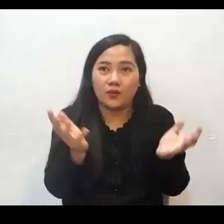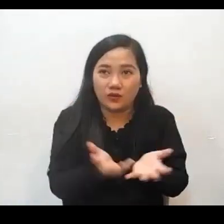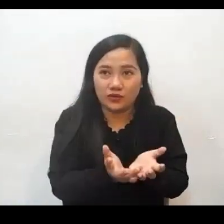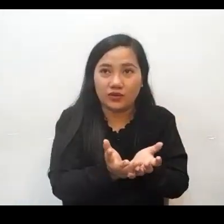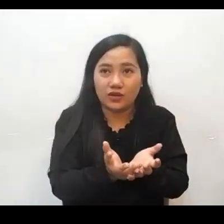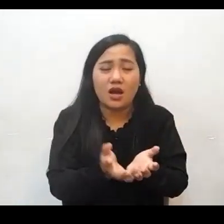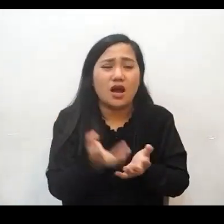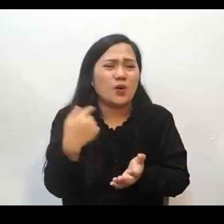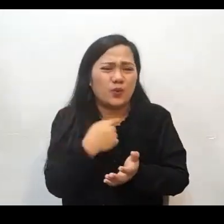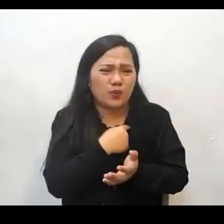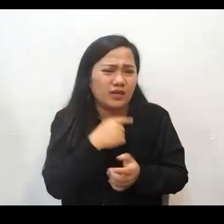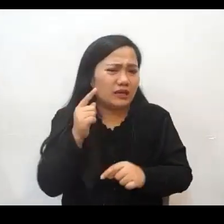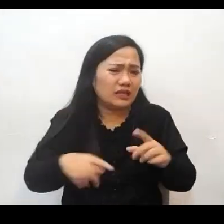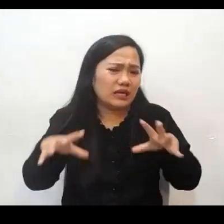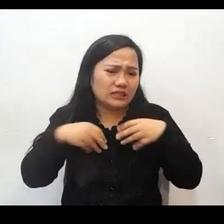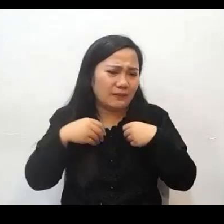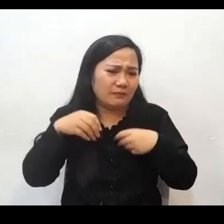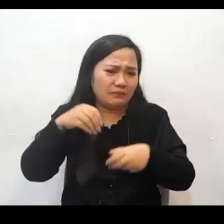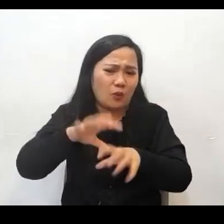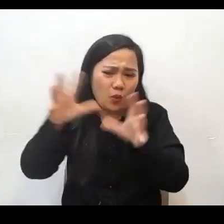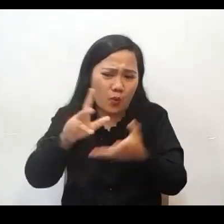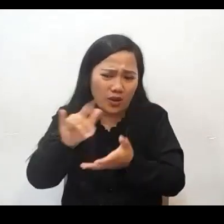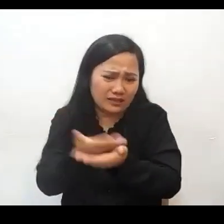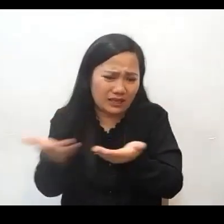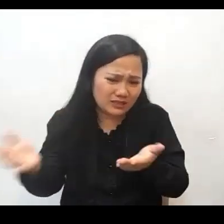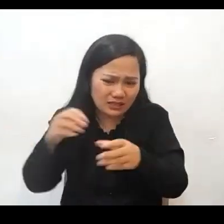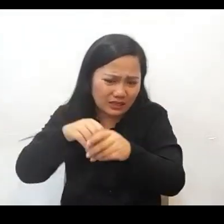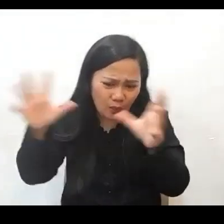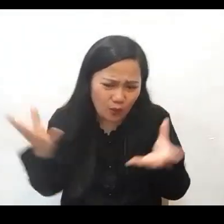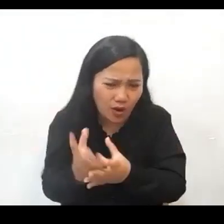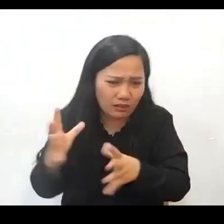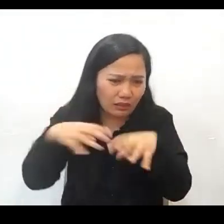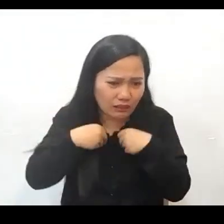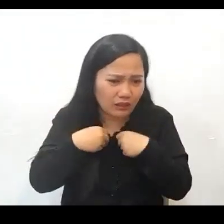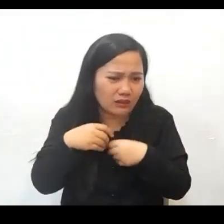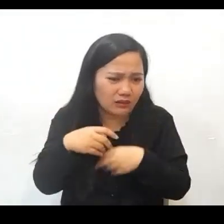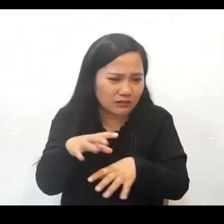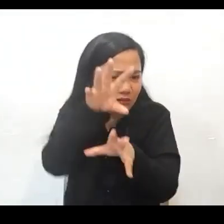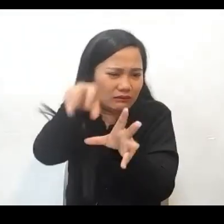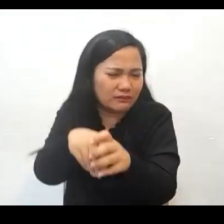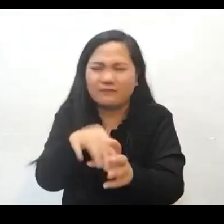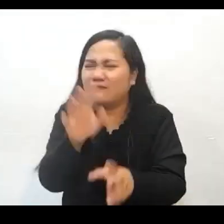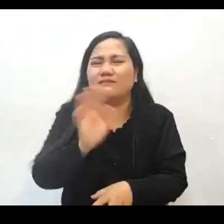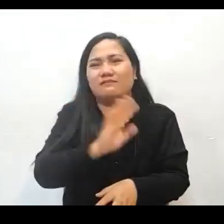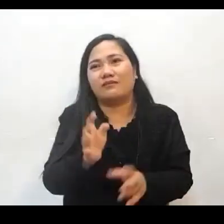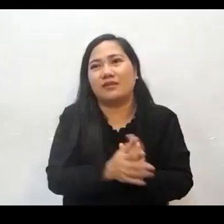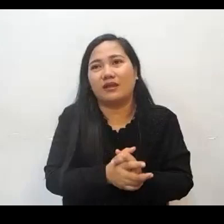Jesus walk on the water. Sesus po ay lumakad sa ibabaw ng tubig. And the fish